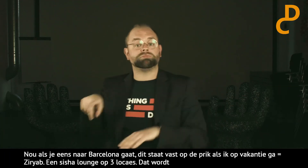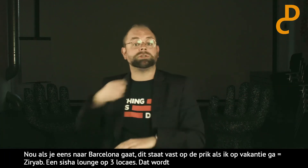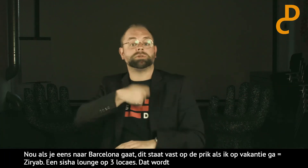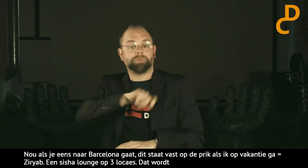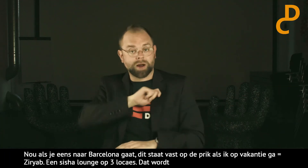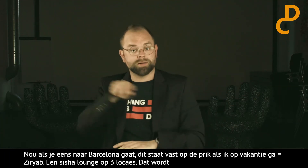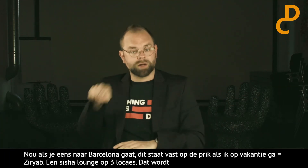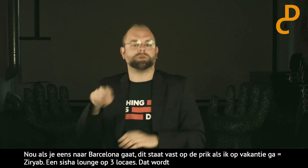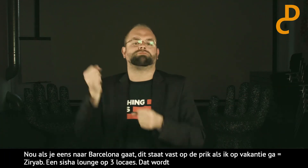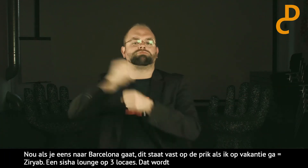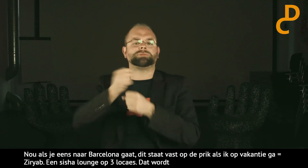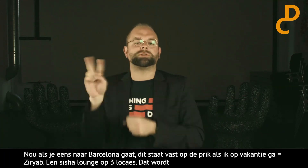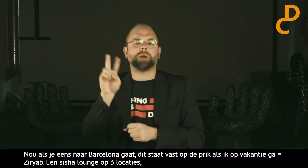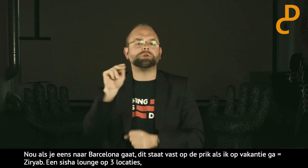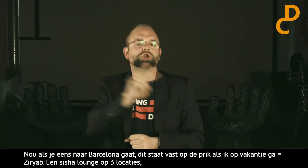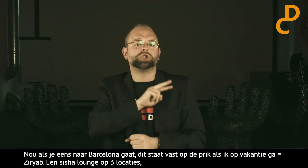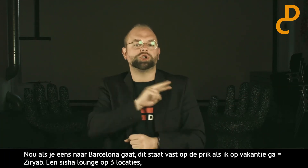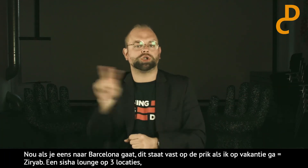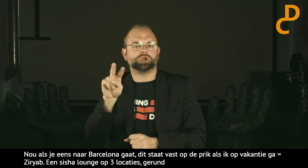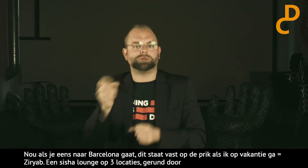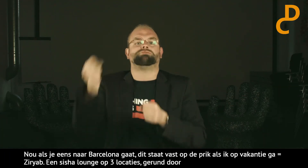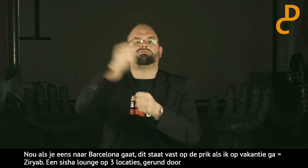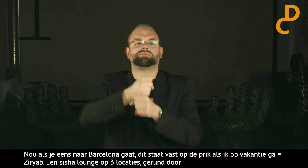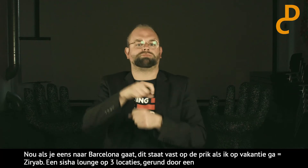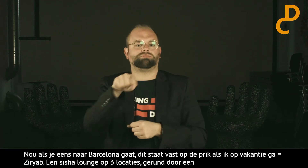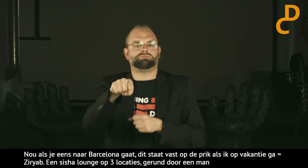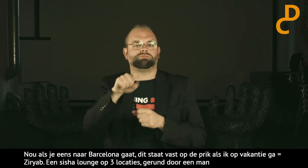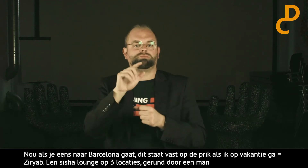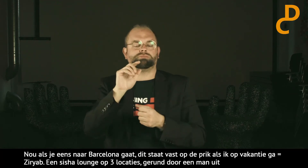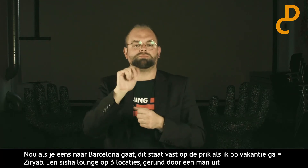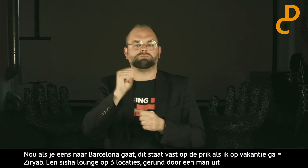Engeland en daarna naar Spanje. En daar samen met zijn zus heeft hij dit dus opgezet.